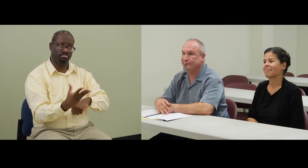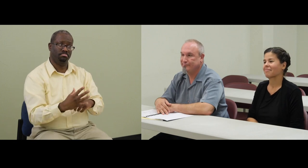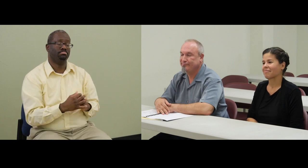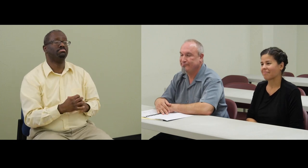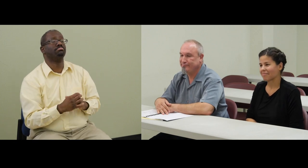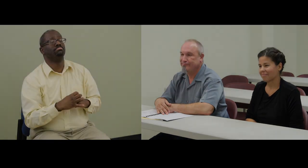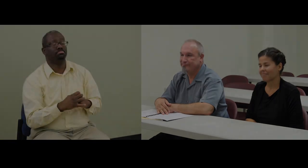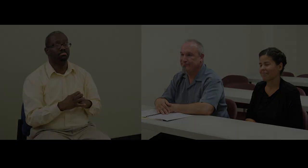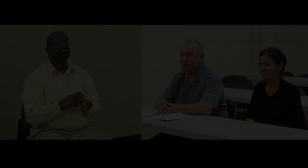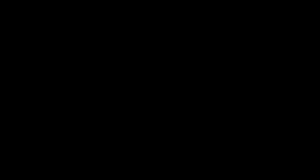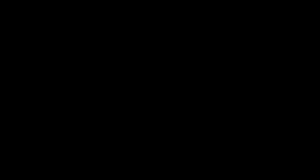tarea! Gracias